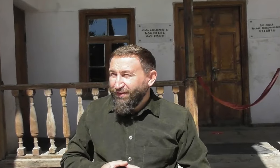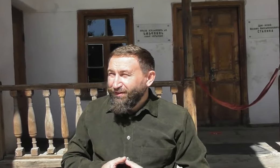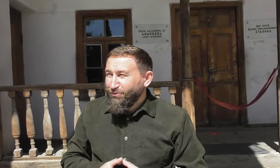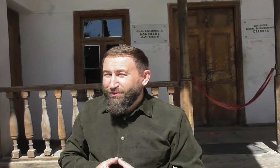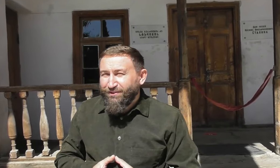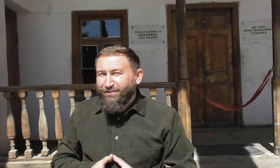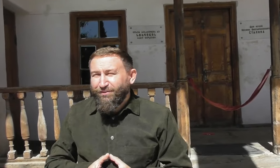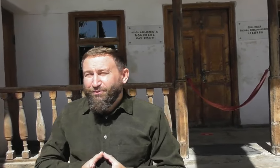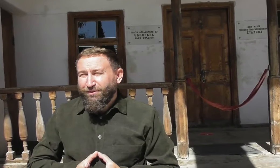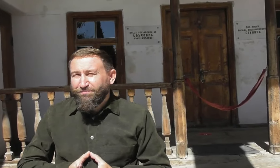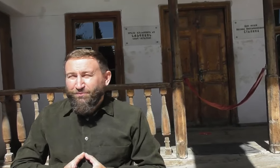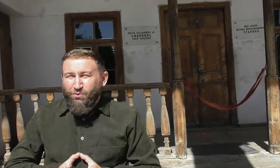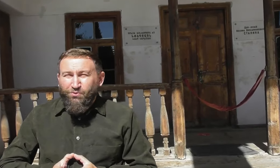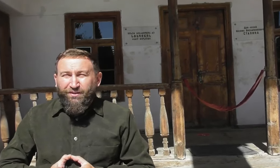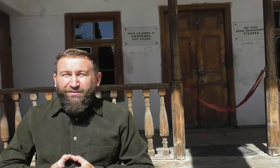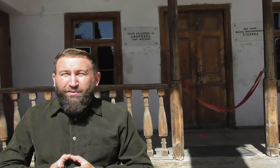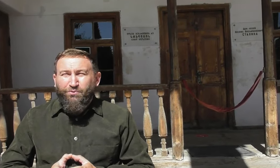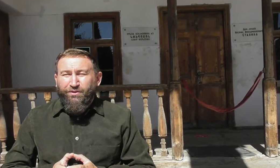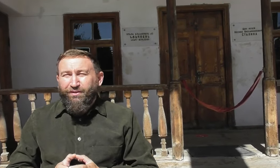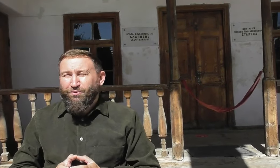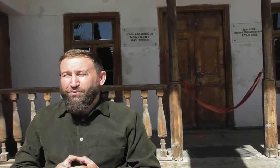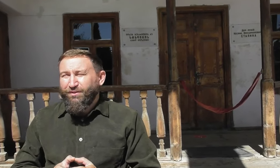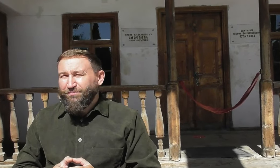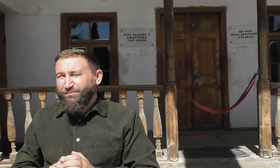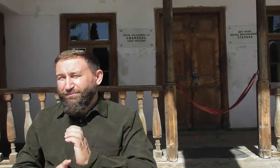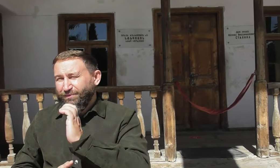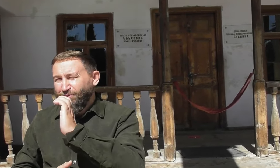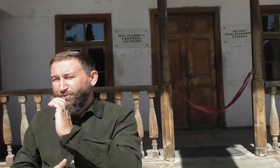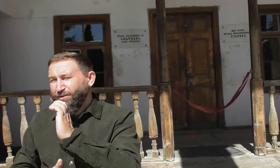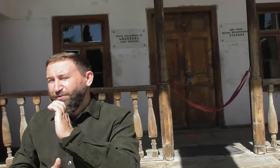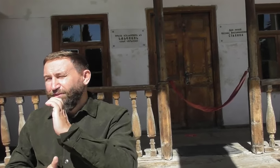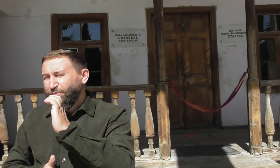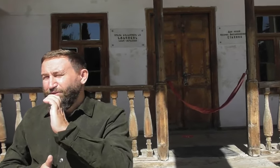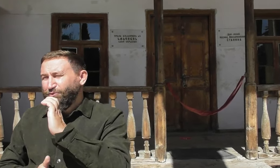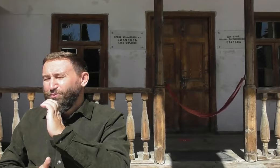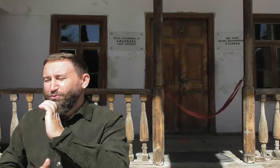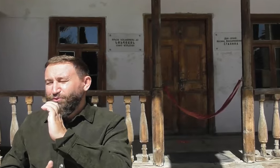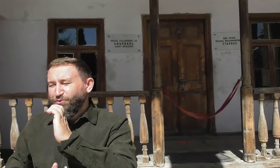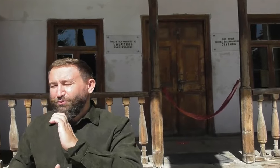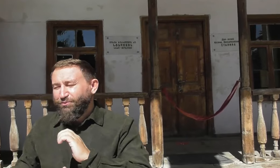Руна Силы, руна Кона, с опорой на Кона. Я уже давал простую, мудрую руну.